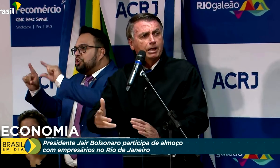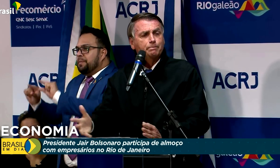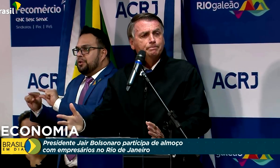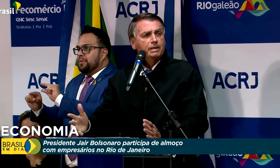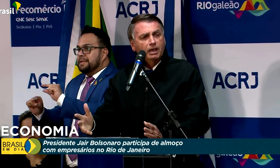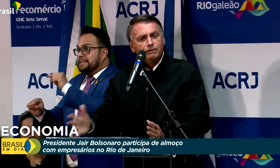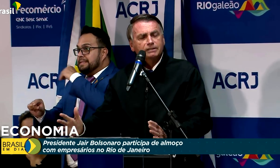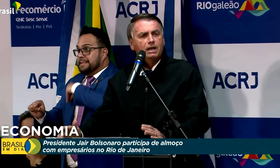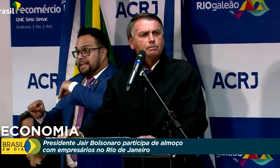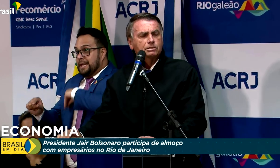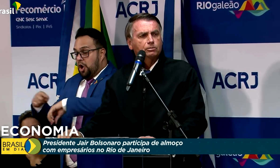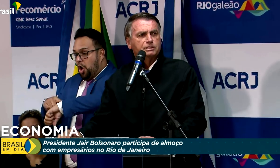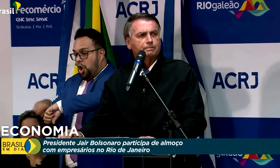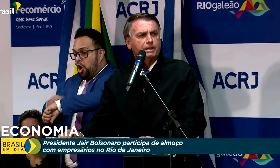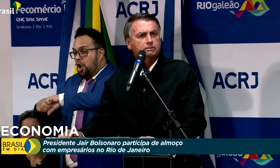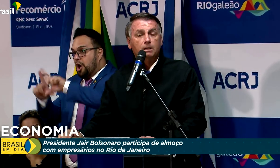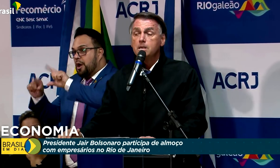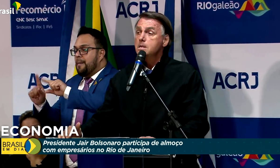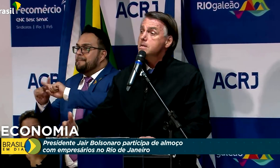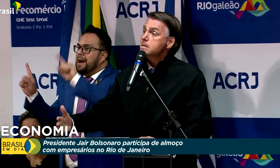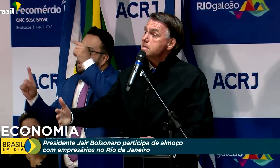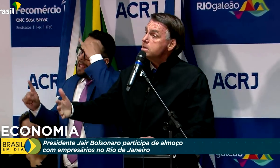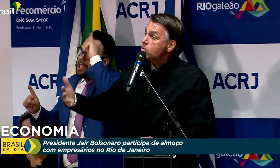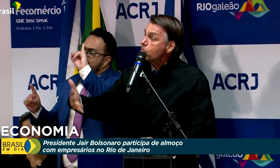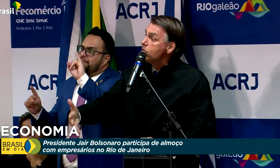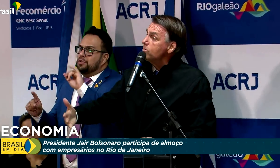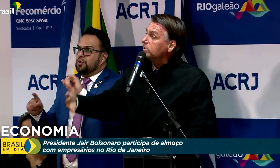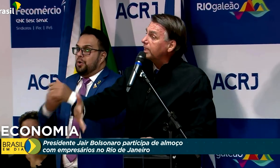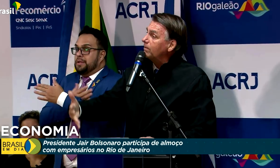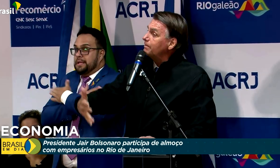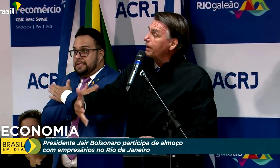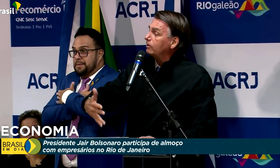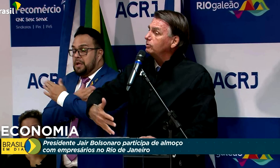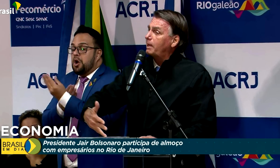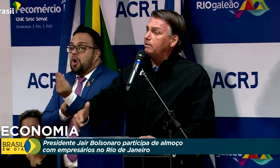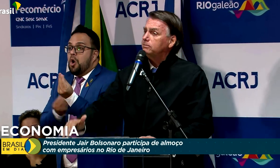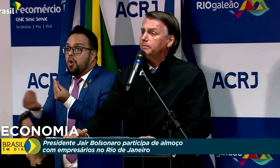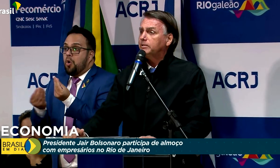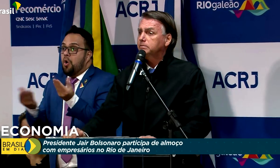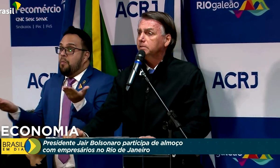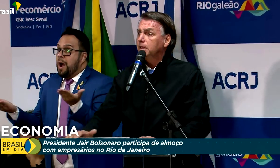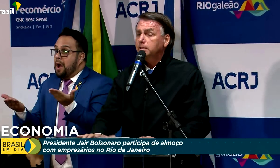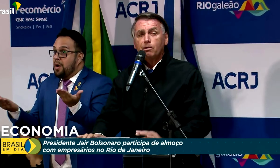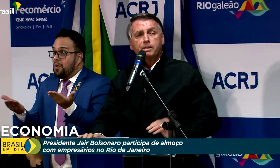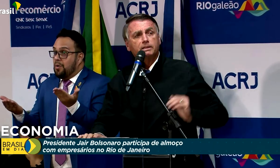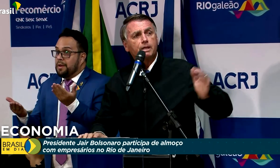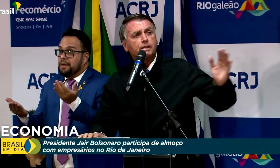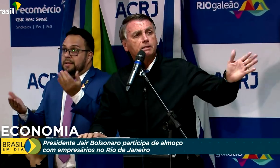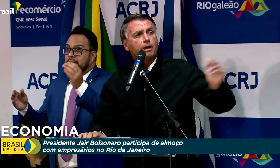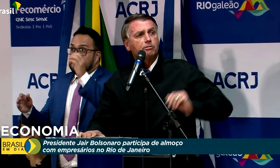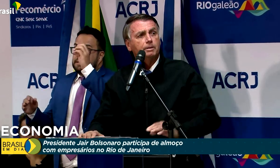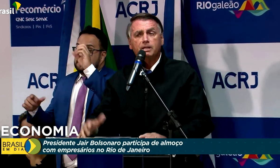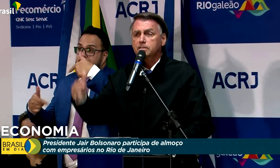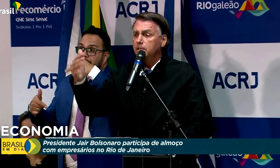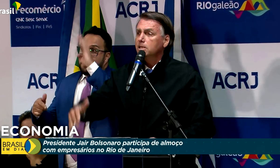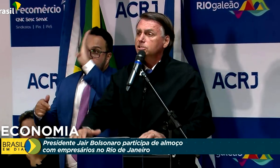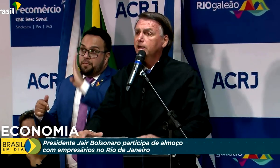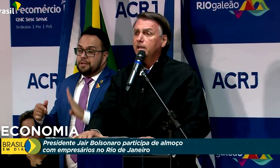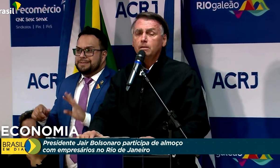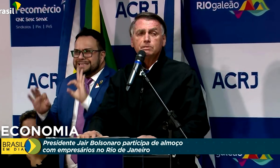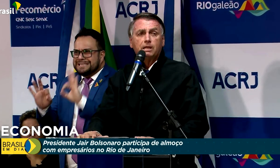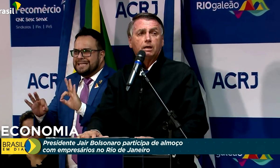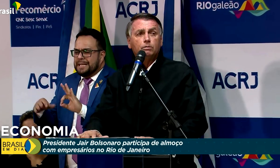salário, mas evitamos o desemprego. E como está o emprego no Brasil no momento? Tenho certeza que mais um mês